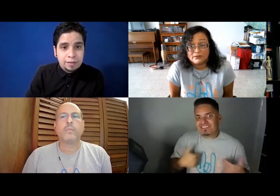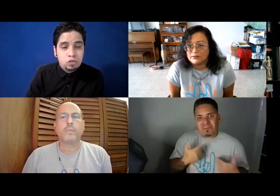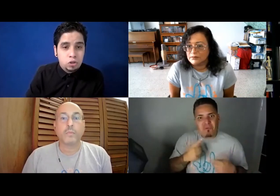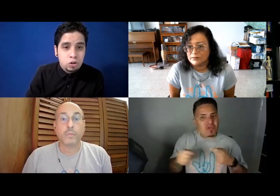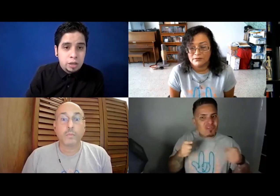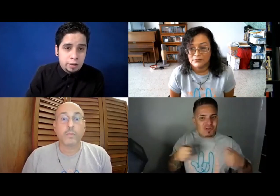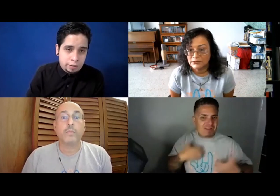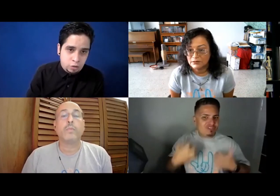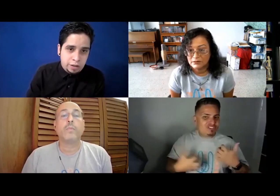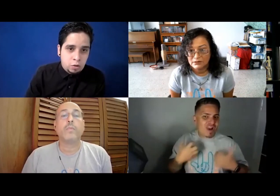emociones